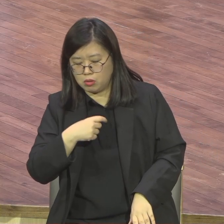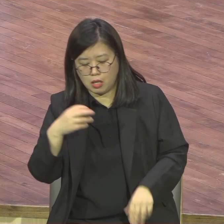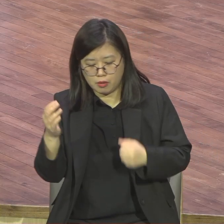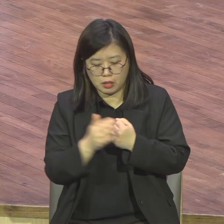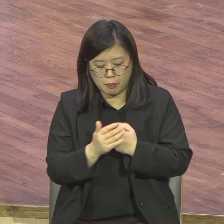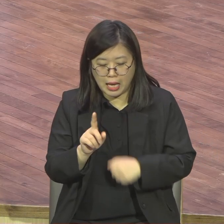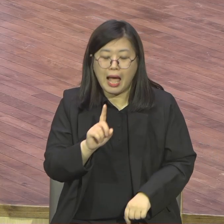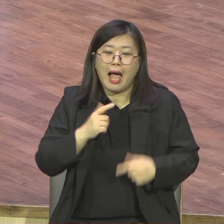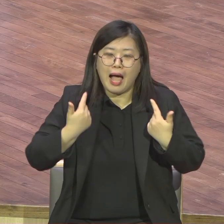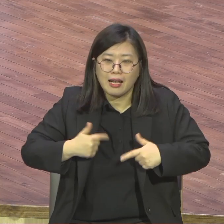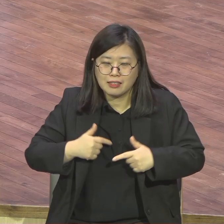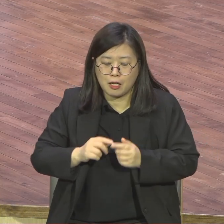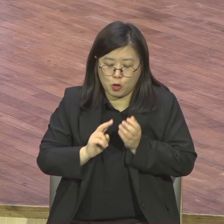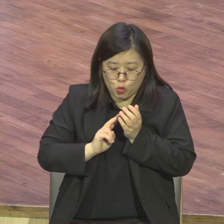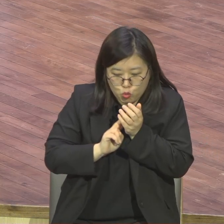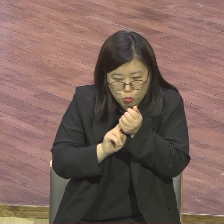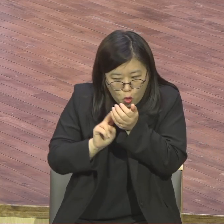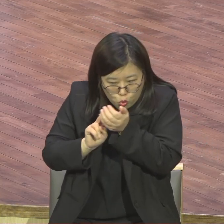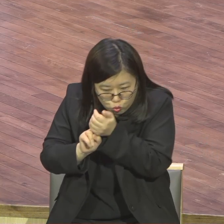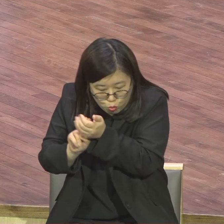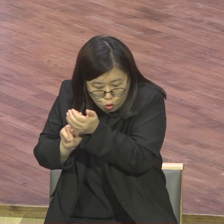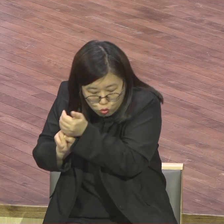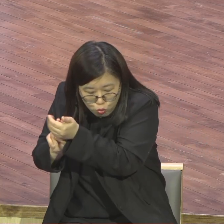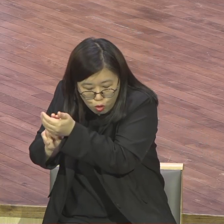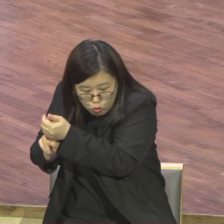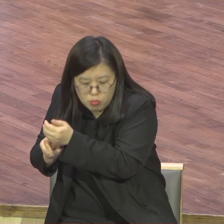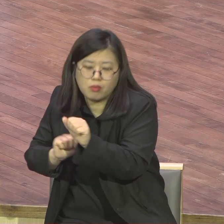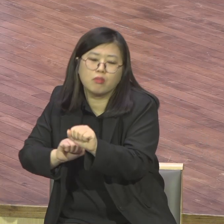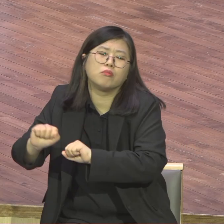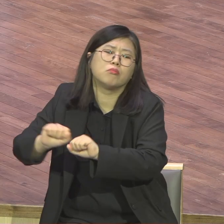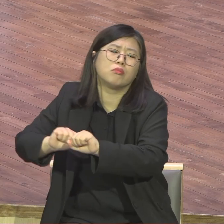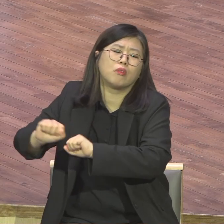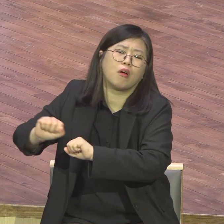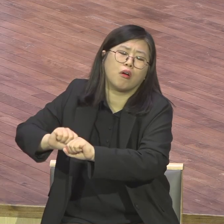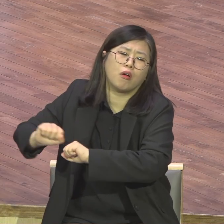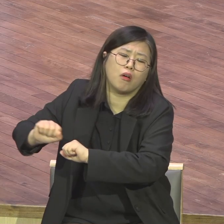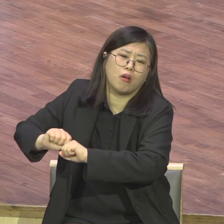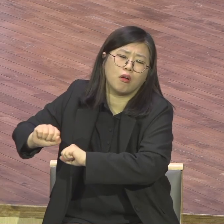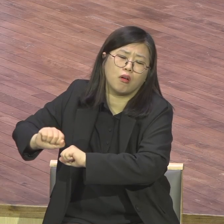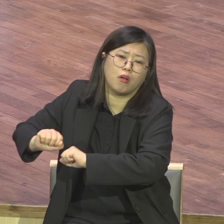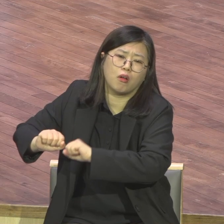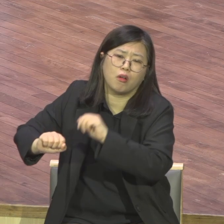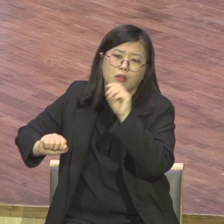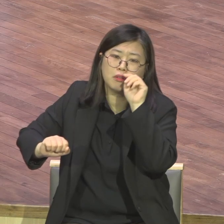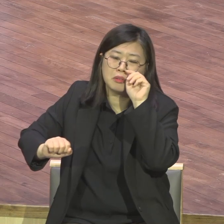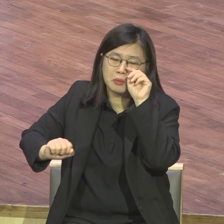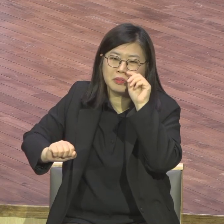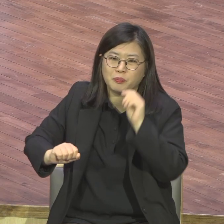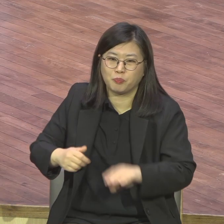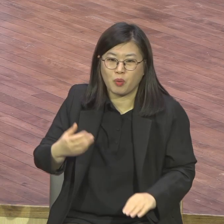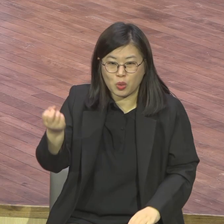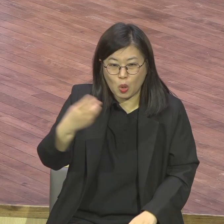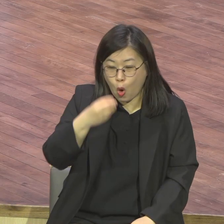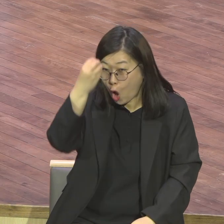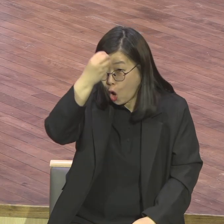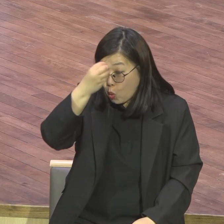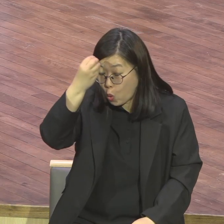이해되세요 고등학교 고등학교 2학년 때 회비가 너무 밀려서 퇴학당해야 되는데